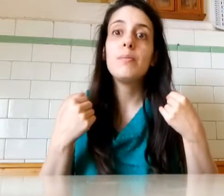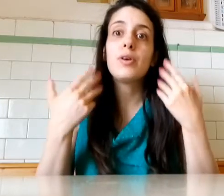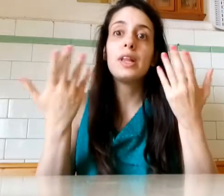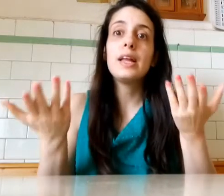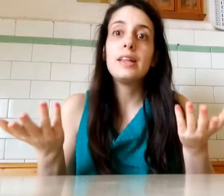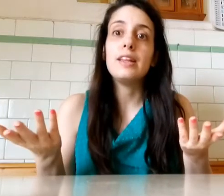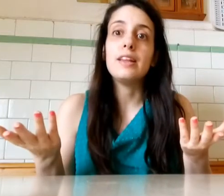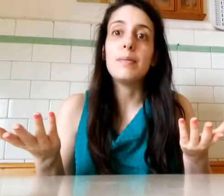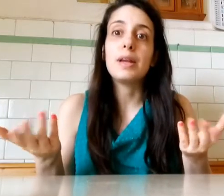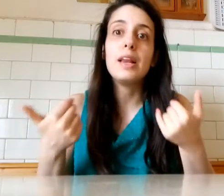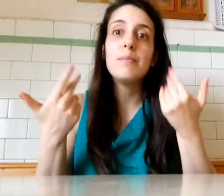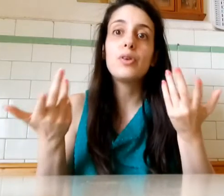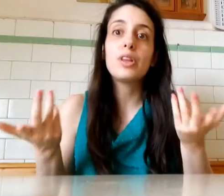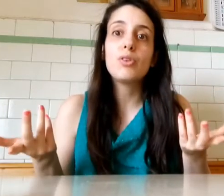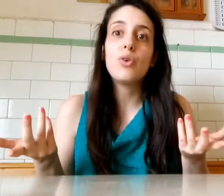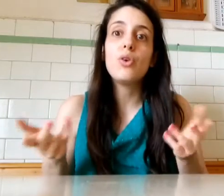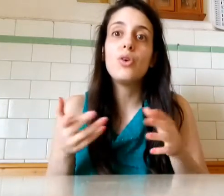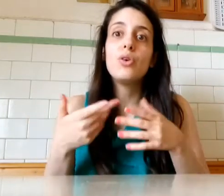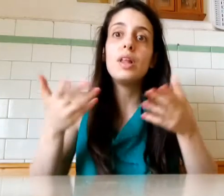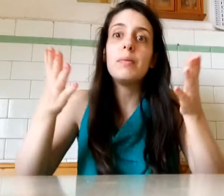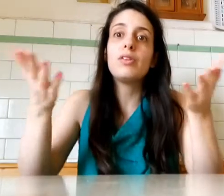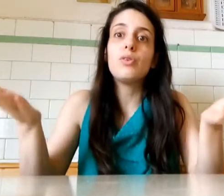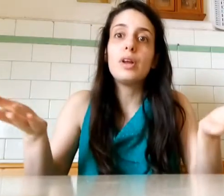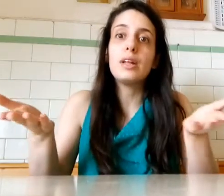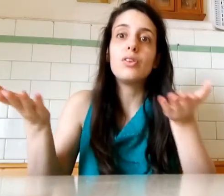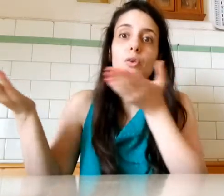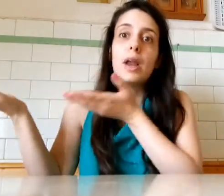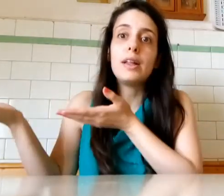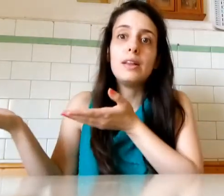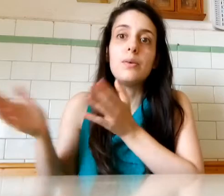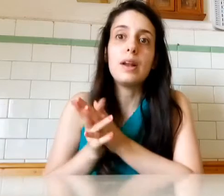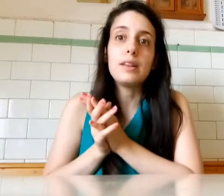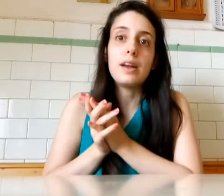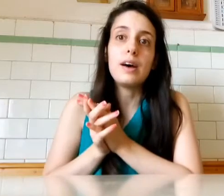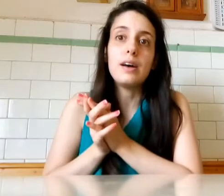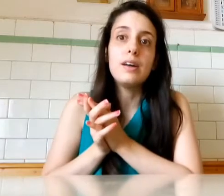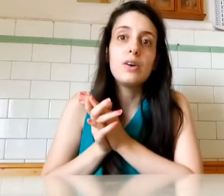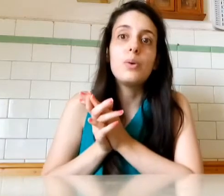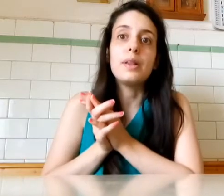importa Niente di te Perché gli importa solo Delle persone Che sono malate Di quell'altra sposa